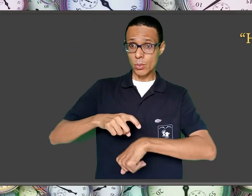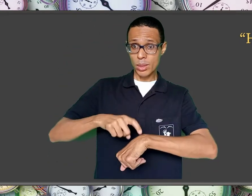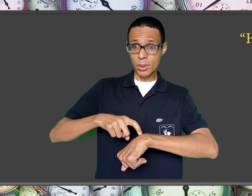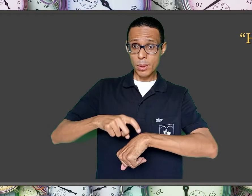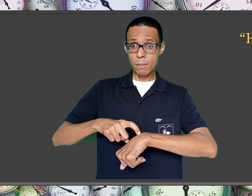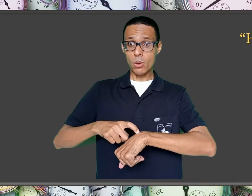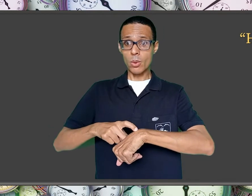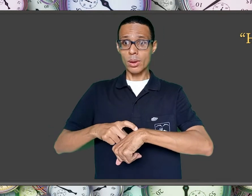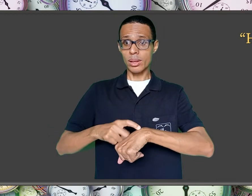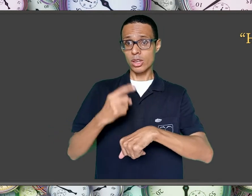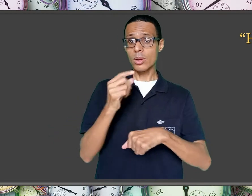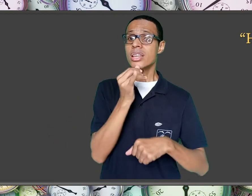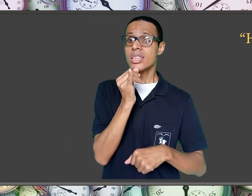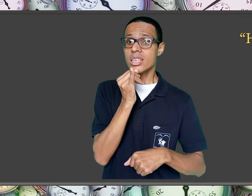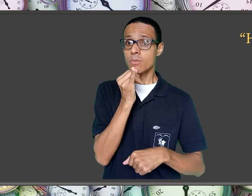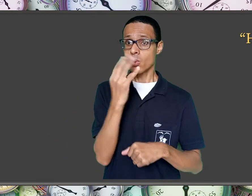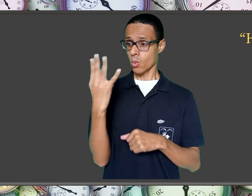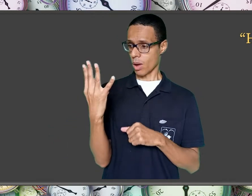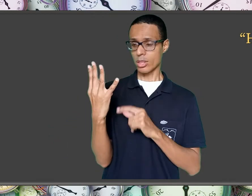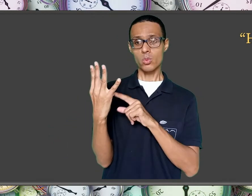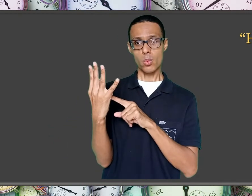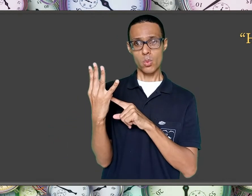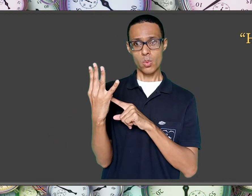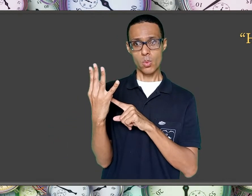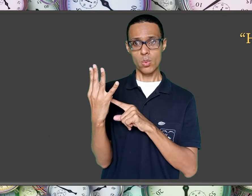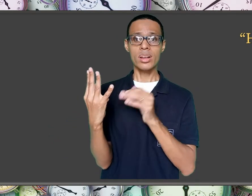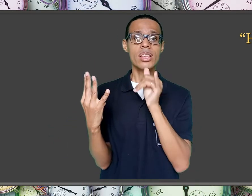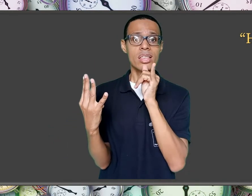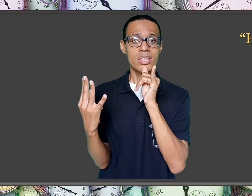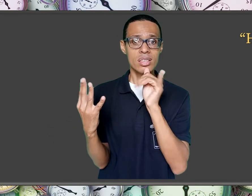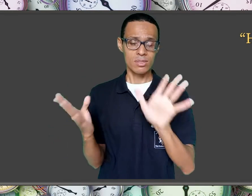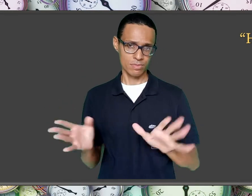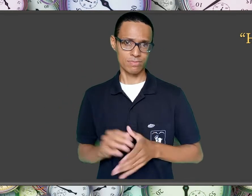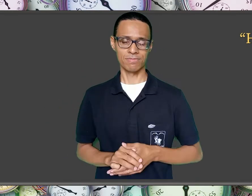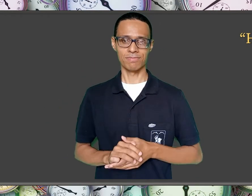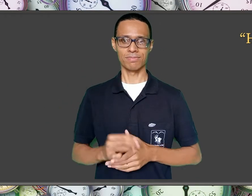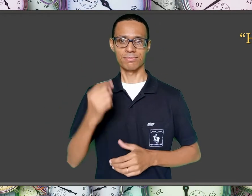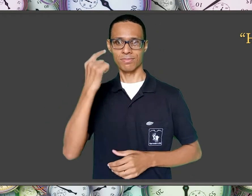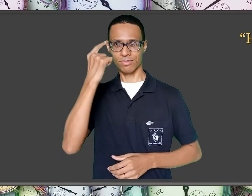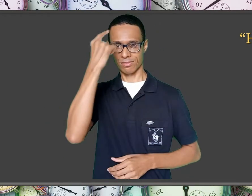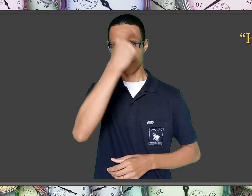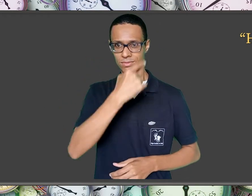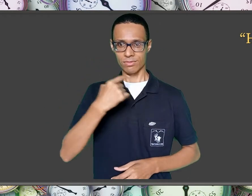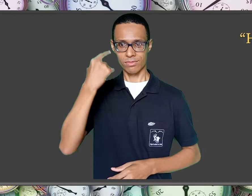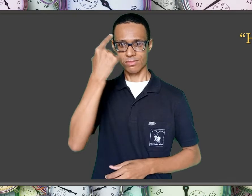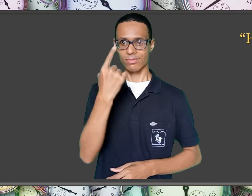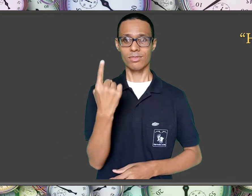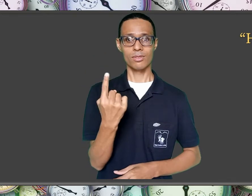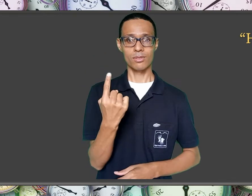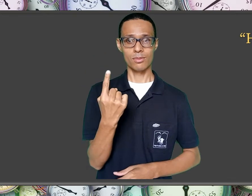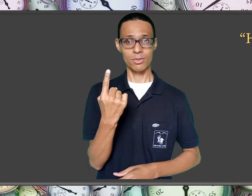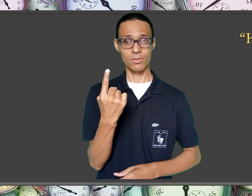Se este tempo for de até 4 horas, fazemos assim. Hora 1,